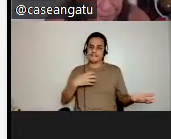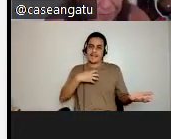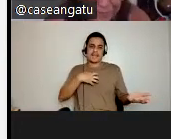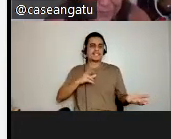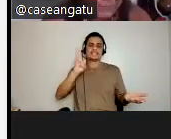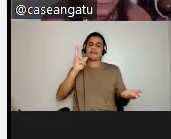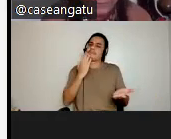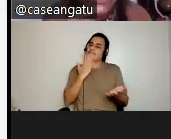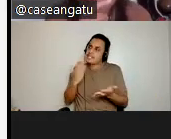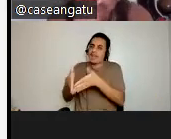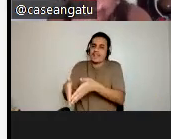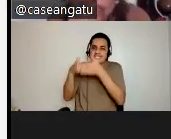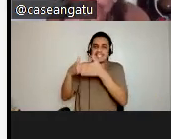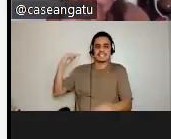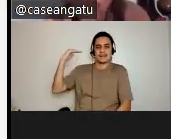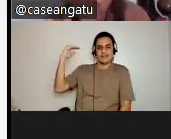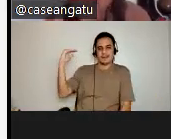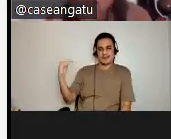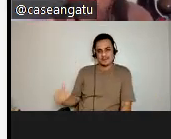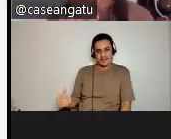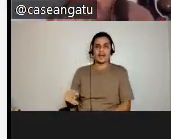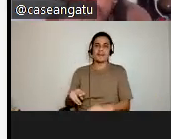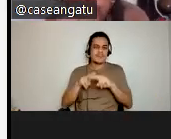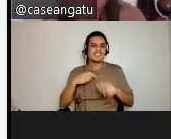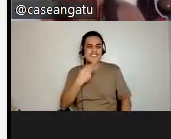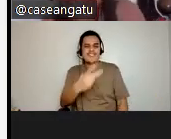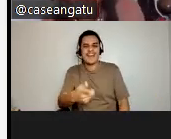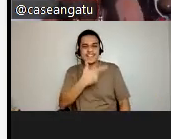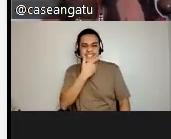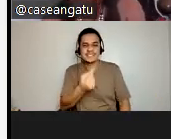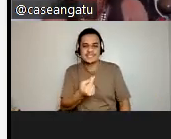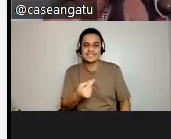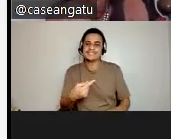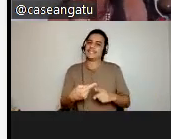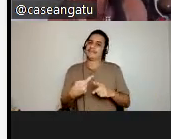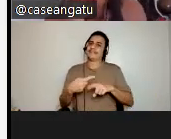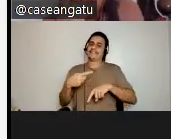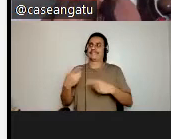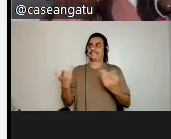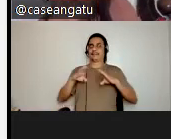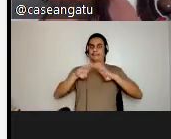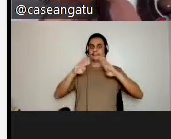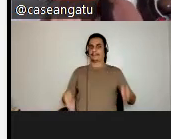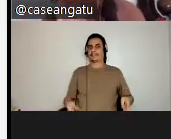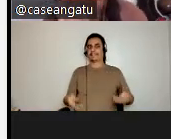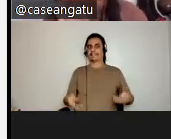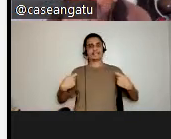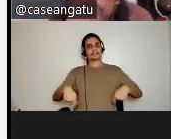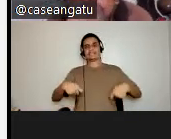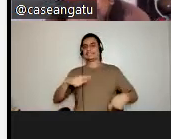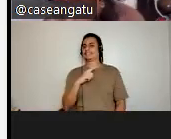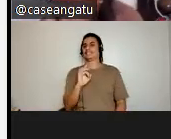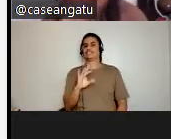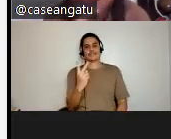licença. Por isso que eu fico ouvindo o Suzy, vou até dar um recado assim. Uma mesa como essa, tem que ter no máximo duas pessoas.